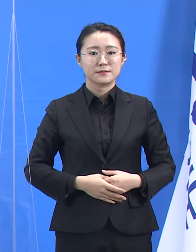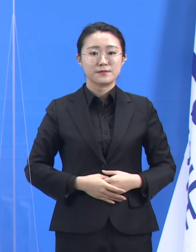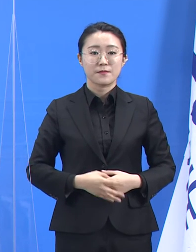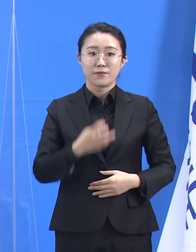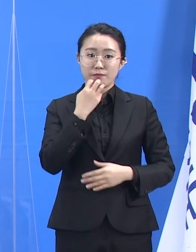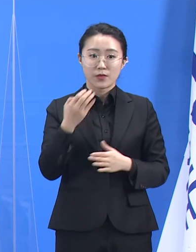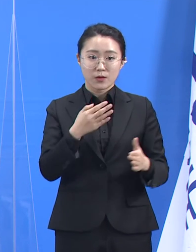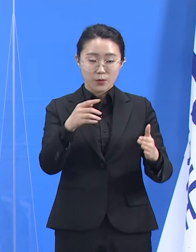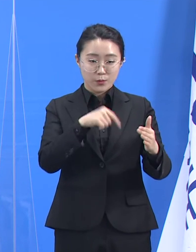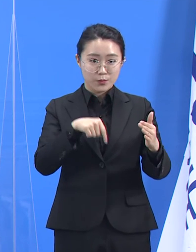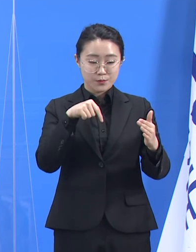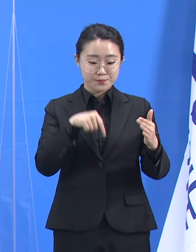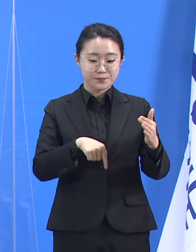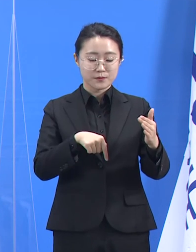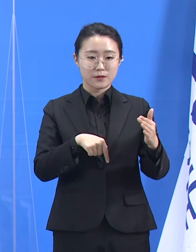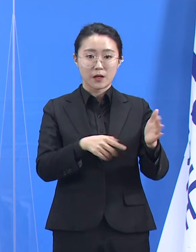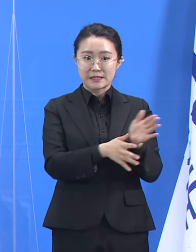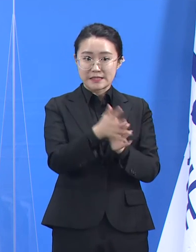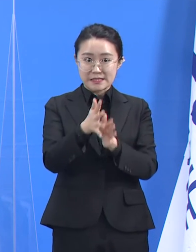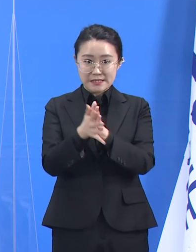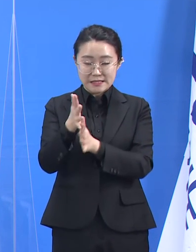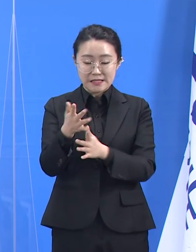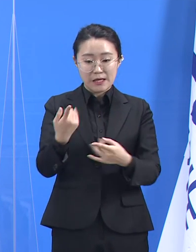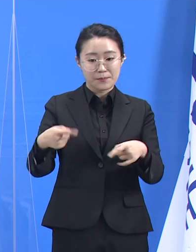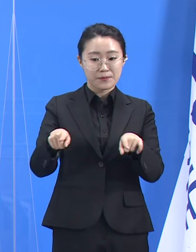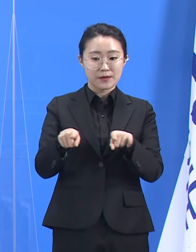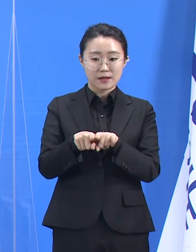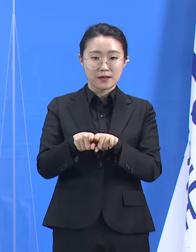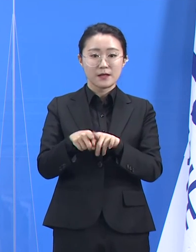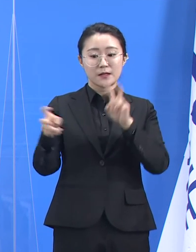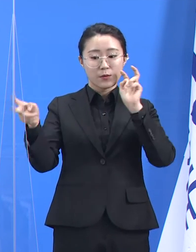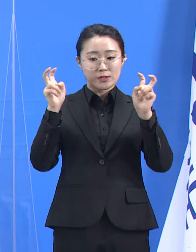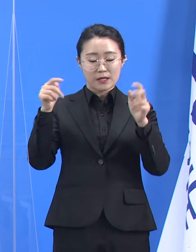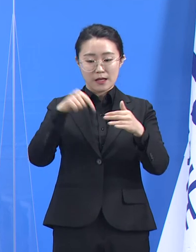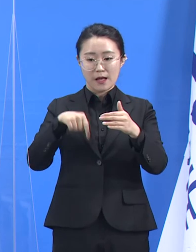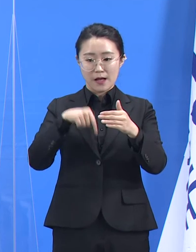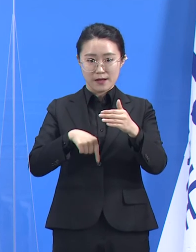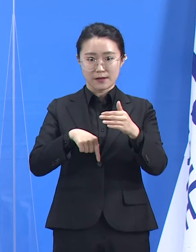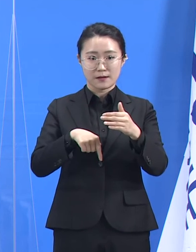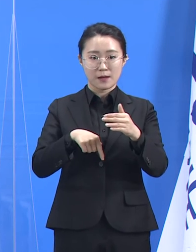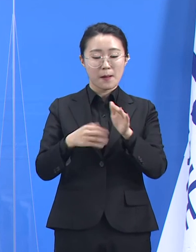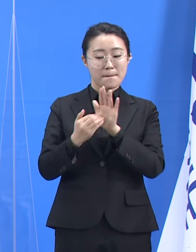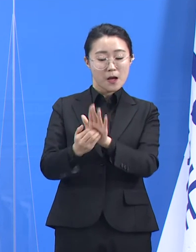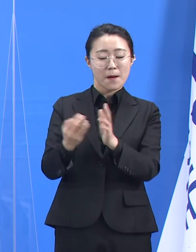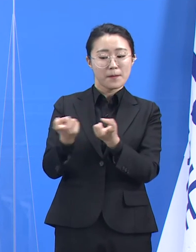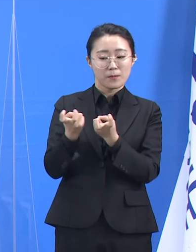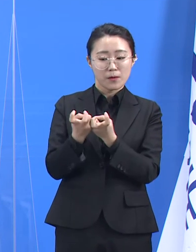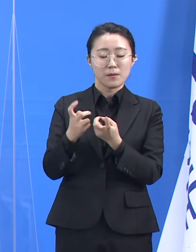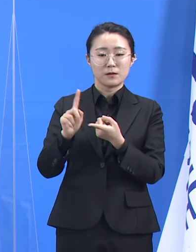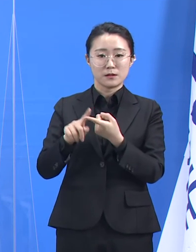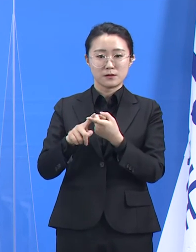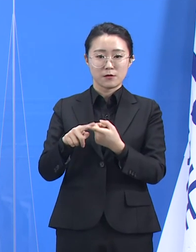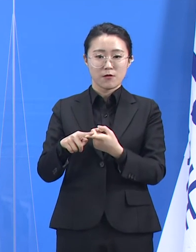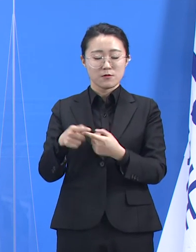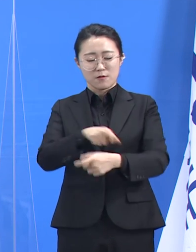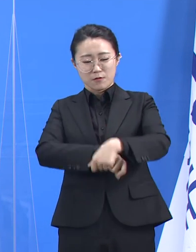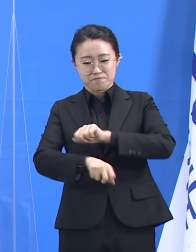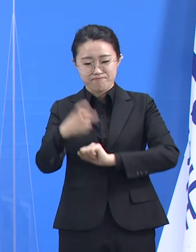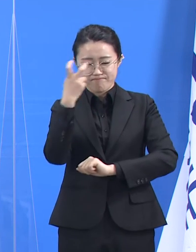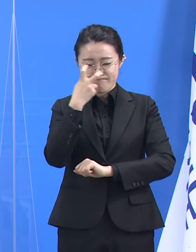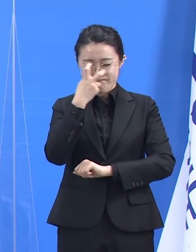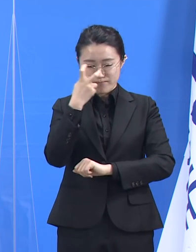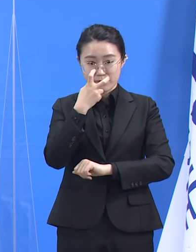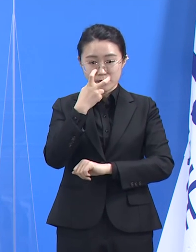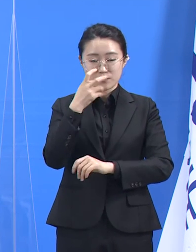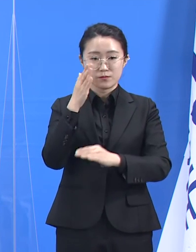도는 시군과 함께 사업장 방역 상태를 적극적으로 점검하고 관리 중입니다. 사업장 대상